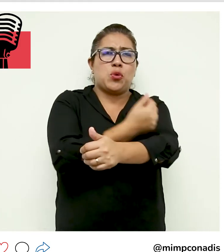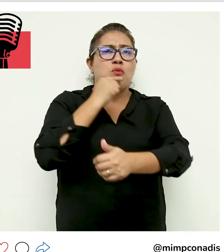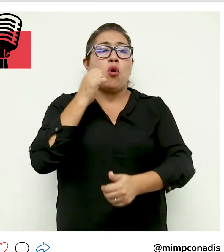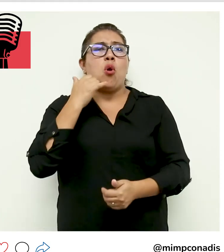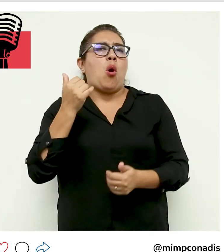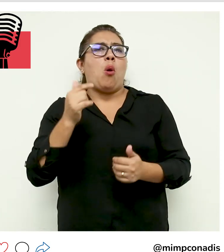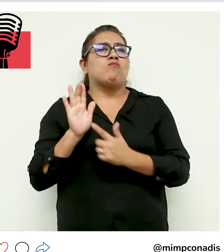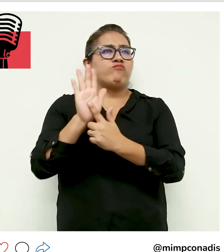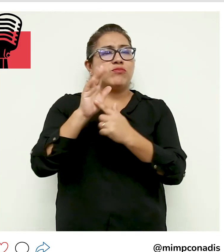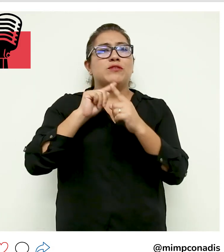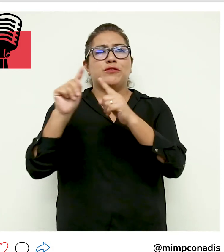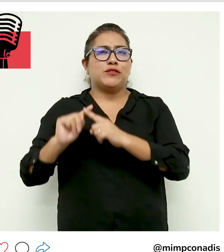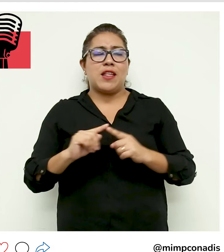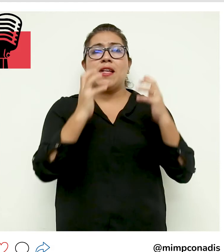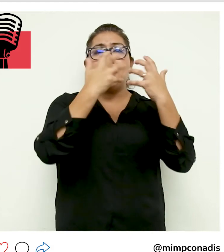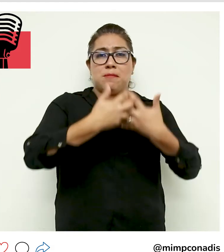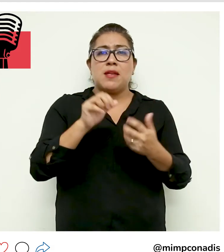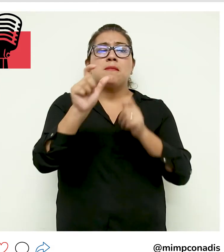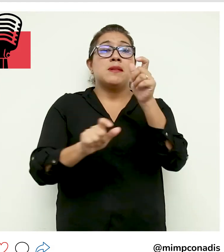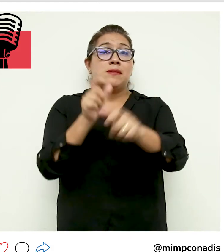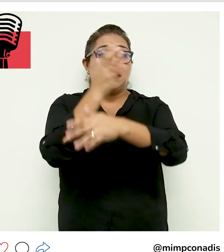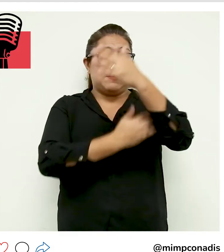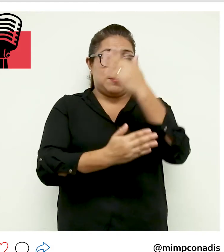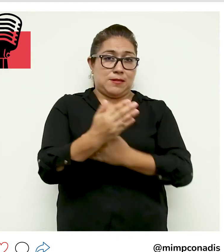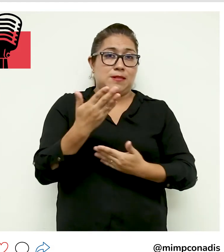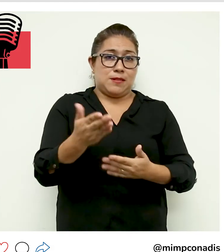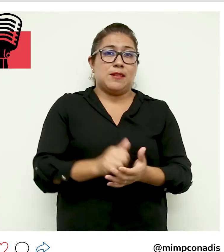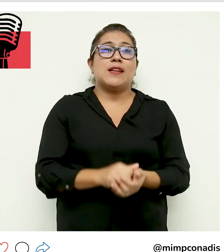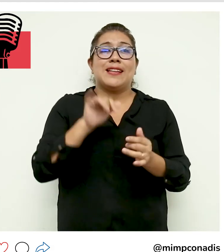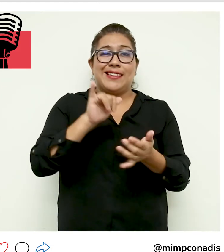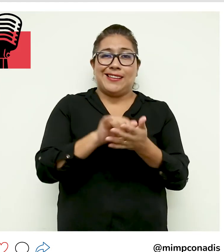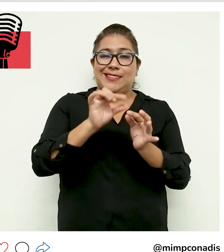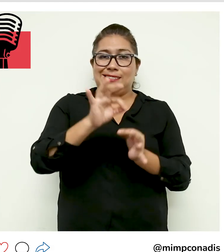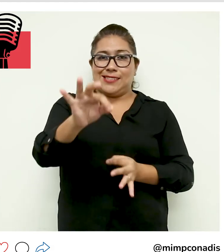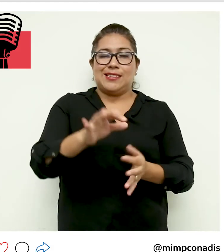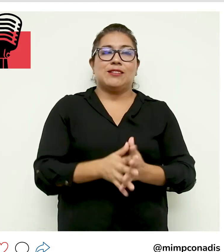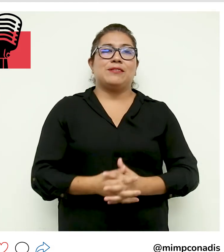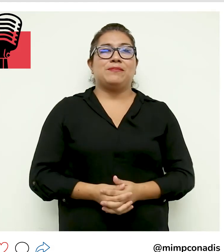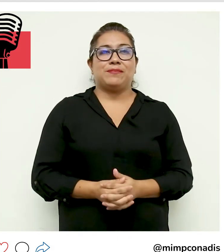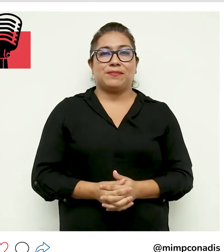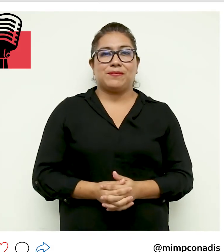y funcionarias representantes de diversas empresas y personas con discapacidad del Distrito.